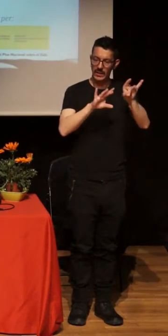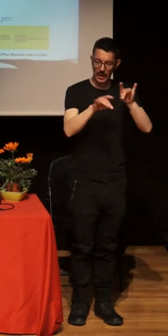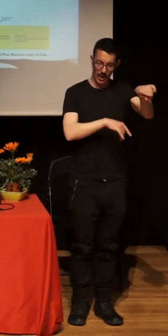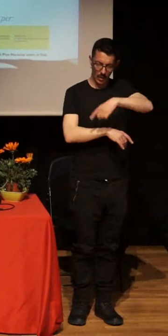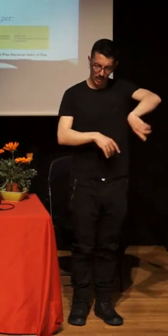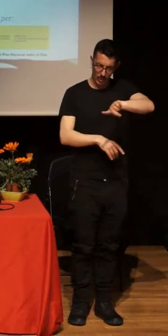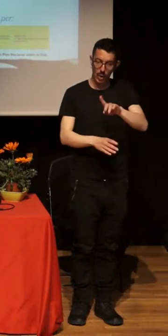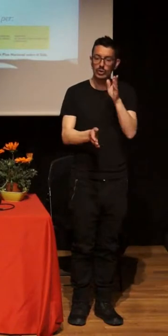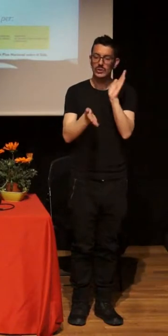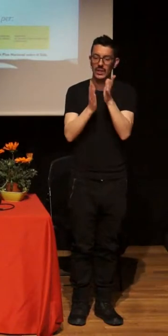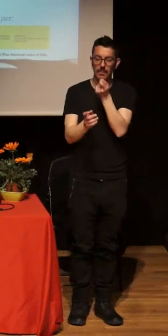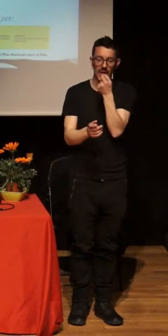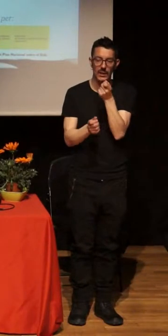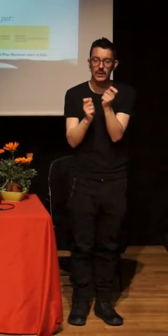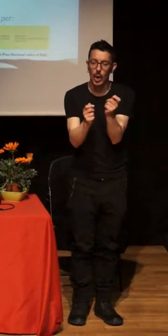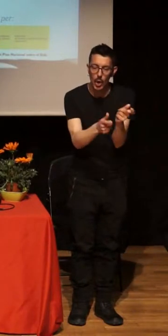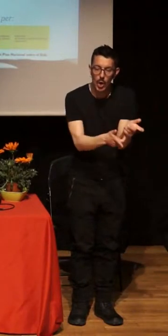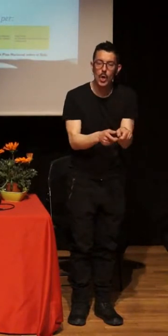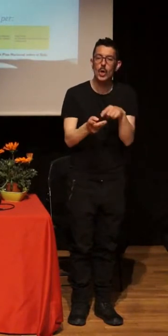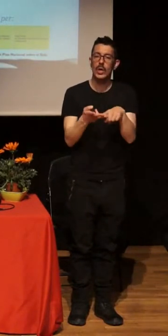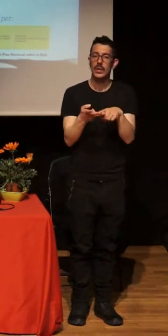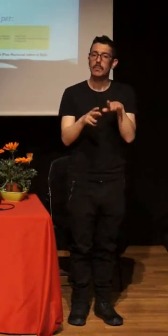transmitirá el VIH. ¿Y dónde están los derechos ahí?